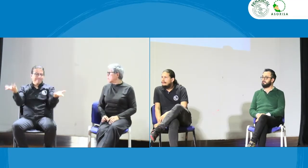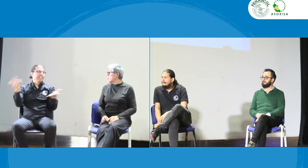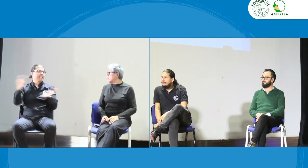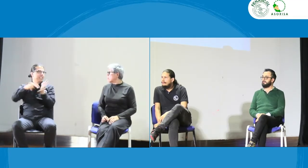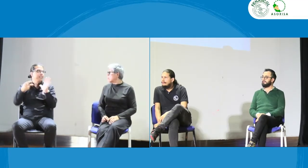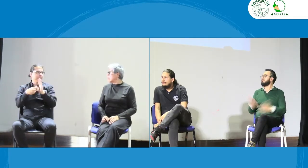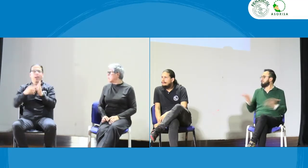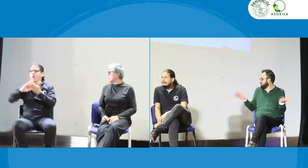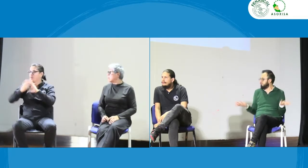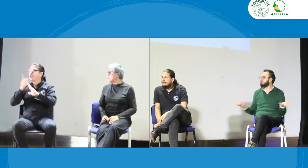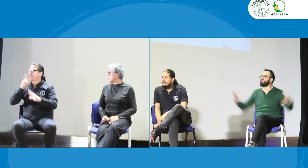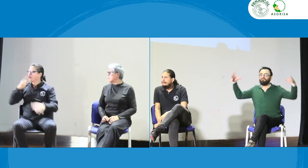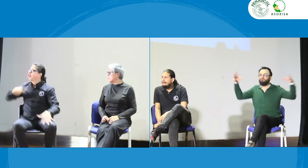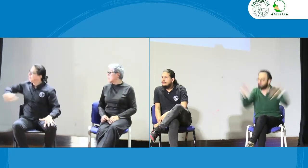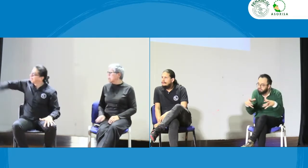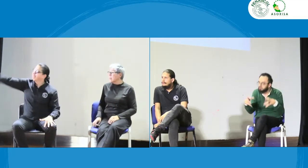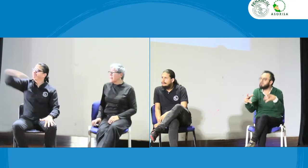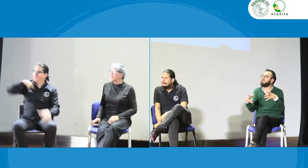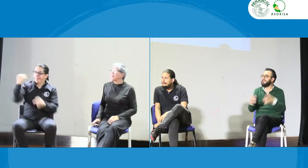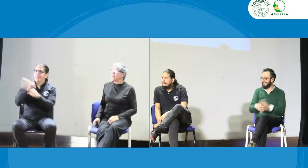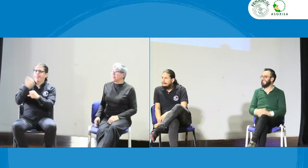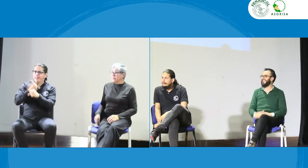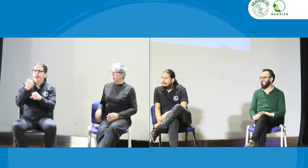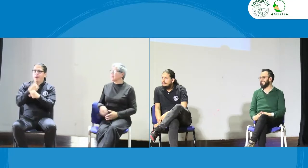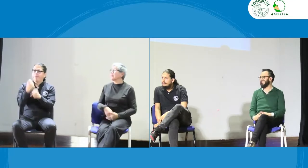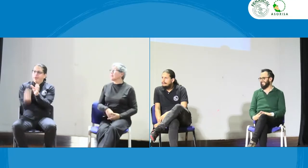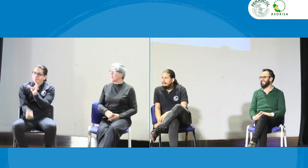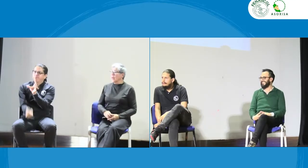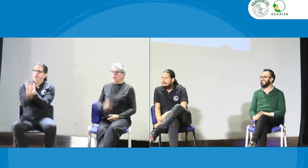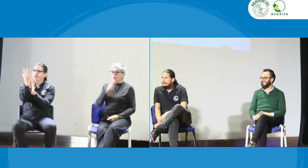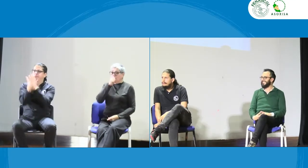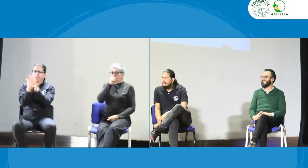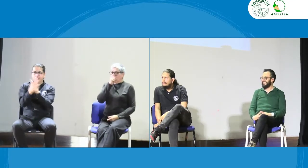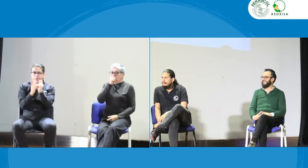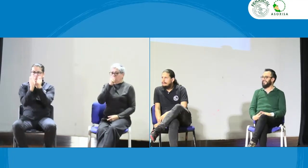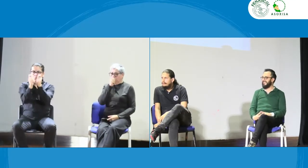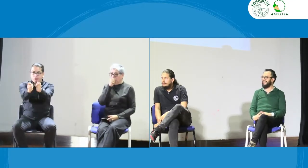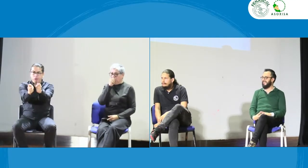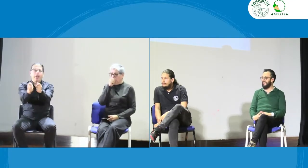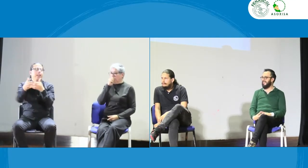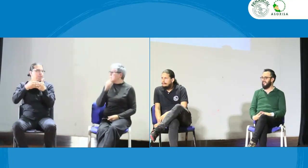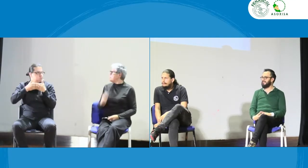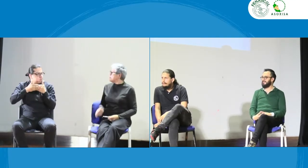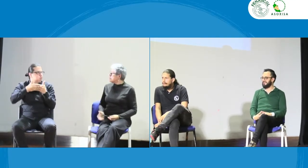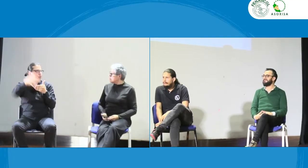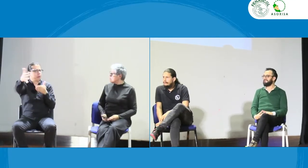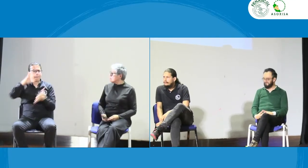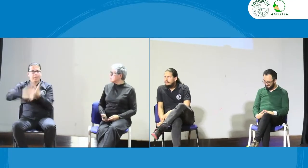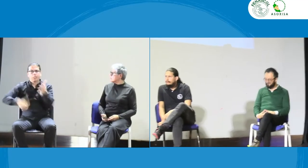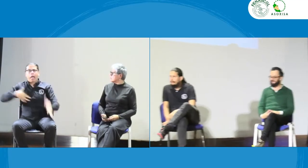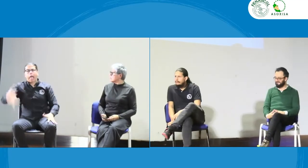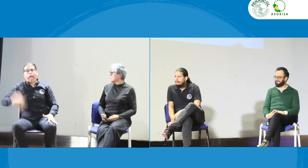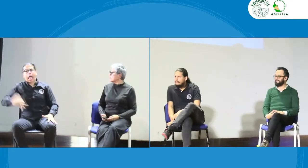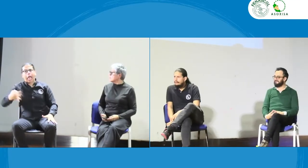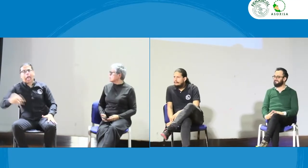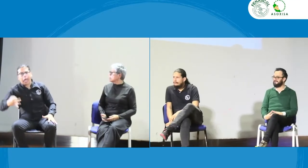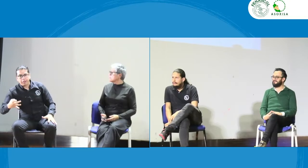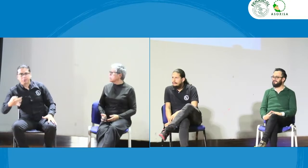tampoco es muy usado por la comunidad entonces dentro de la comunidad vamos a trabajar por darle una seña